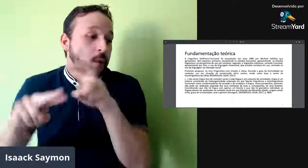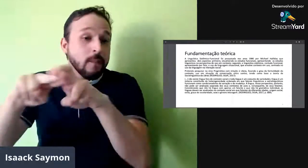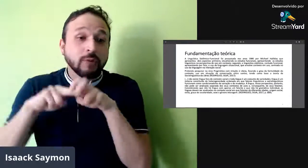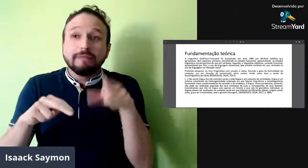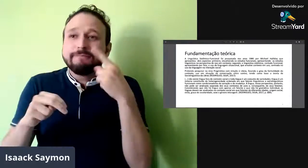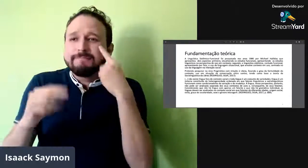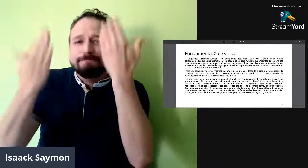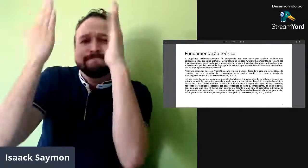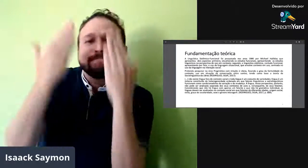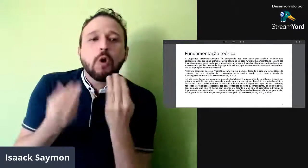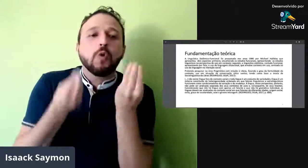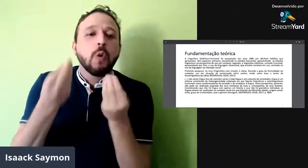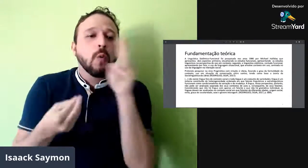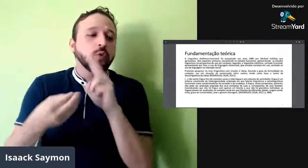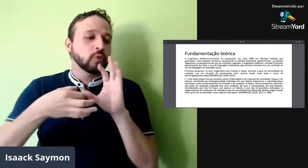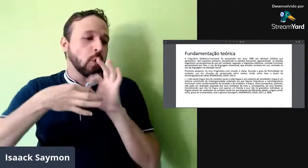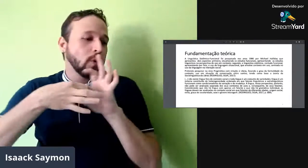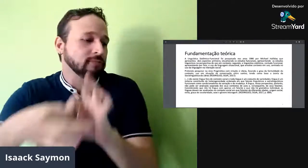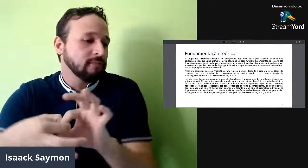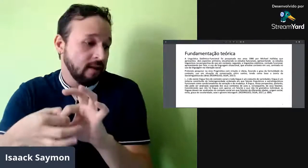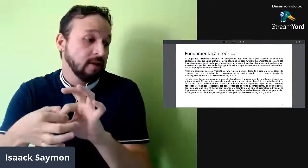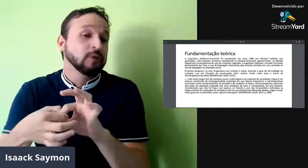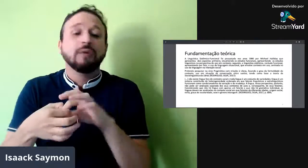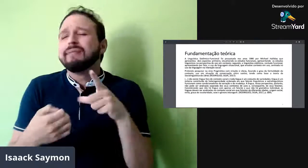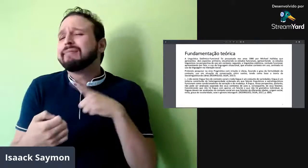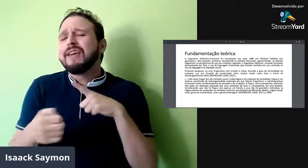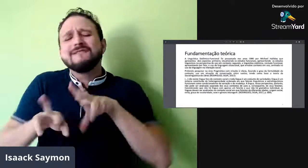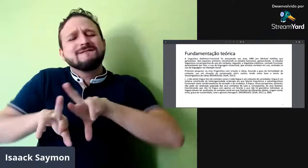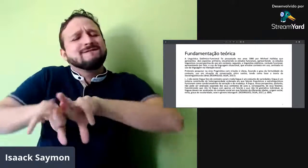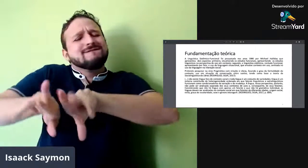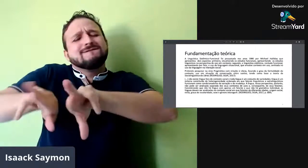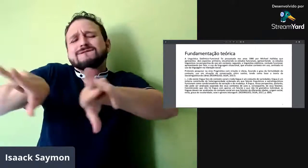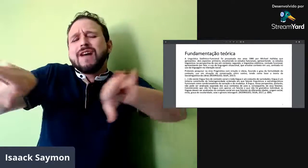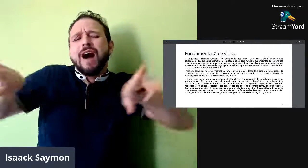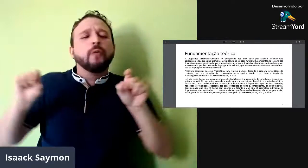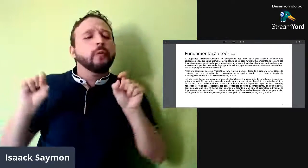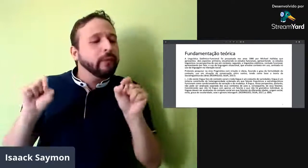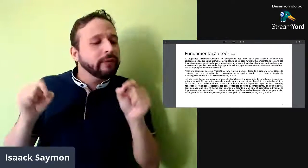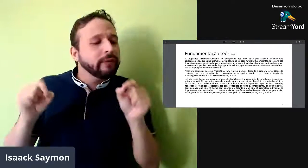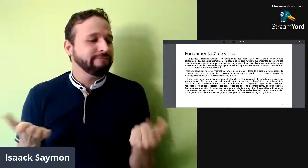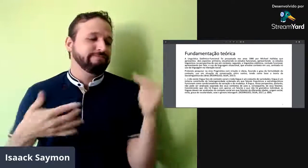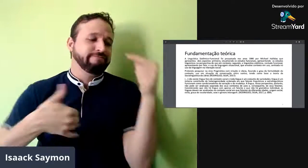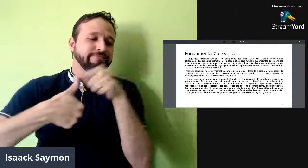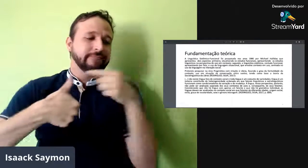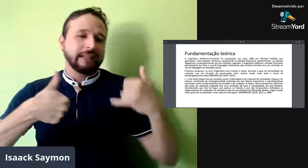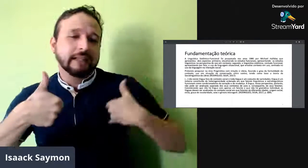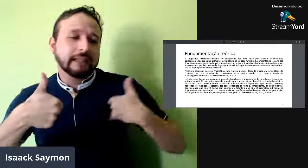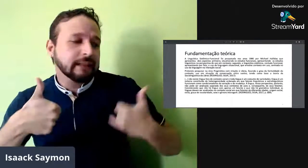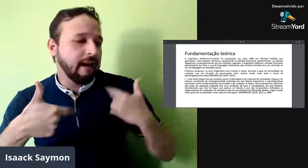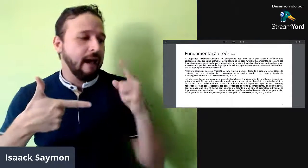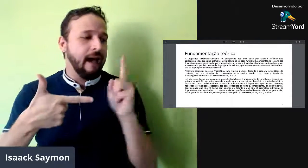porque não existe um idioma só, uma gramática só, né, uma gramática individual. Isso